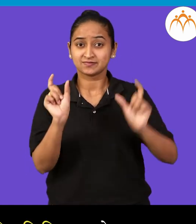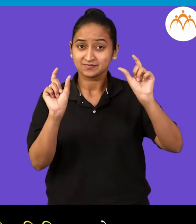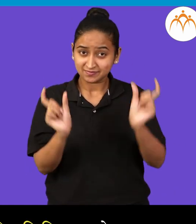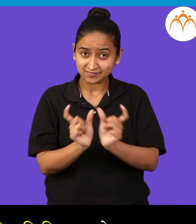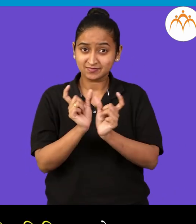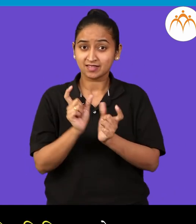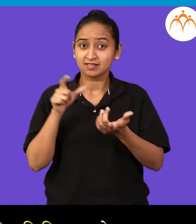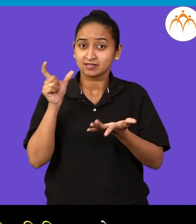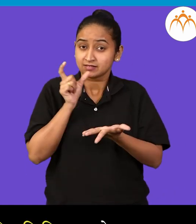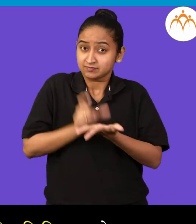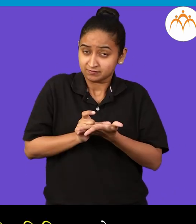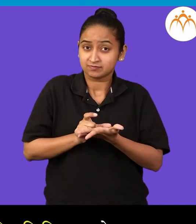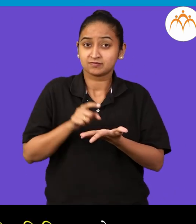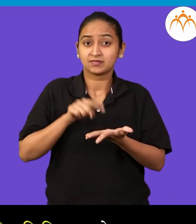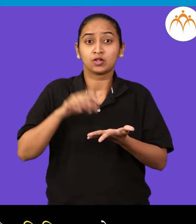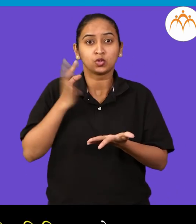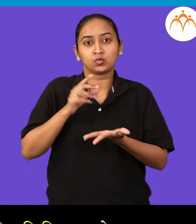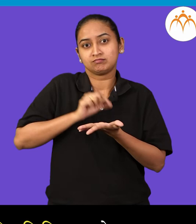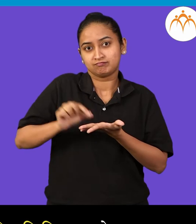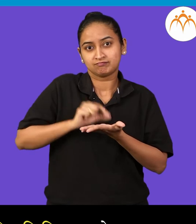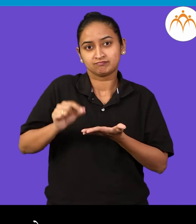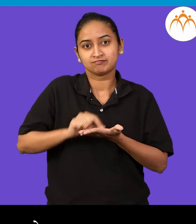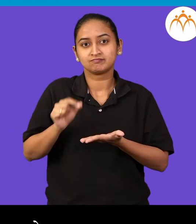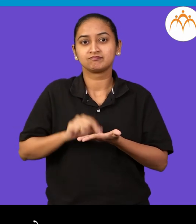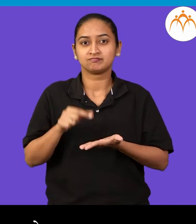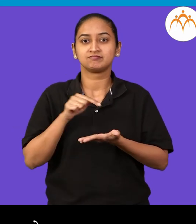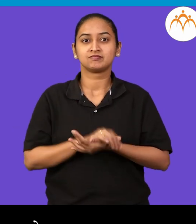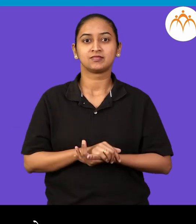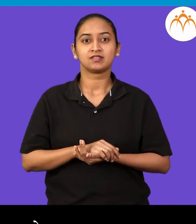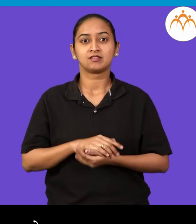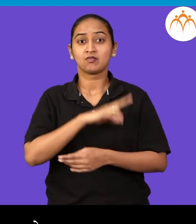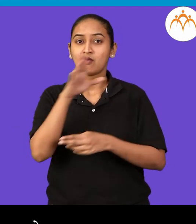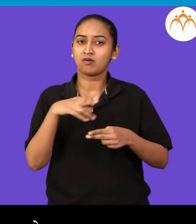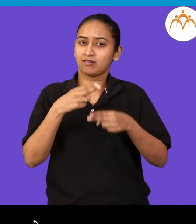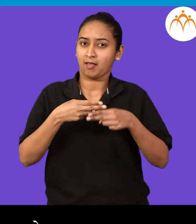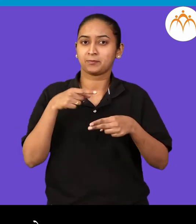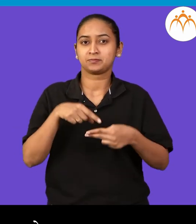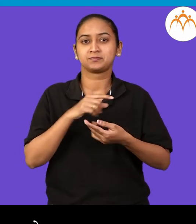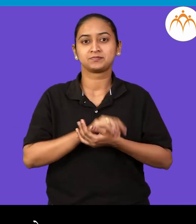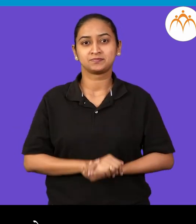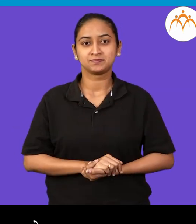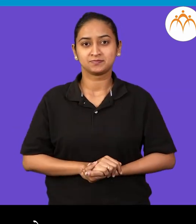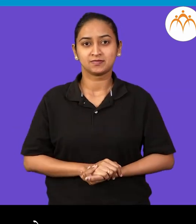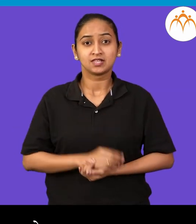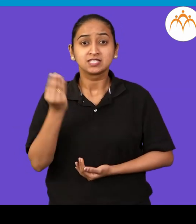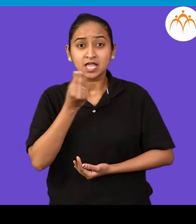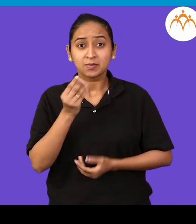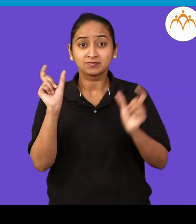एकत्रीत लिहिला आहे, हे सगले जोड शब्द आहेत, काही जोड